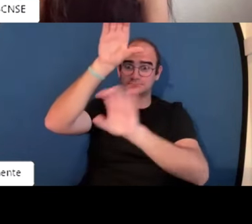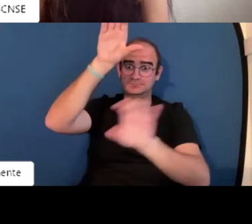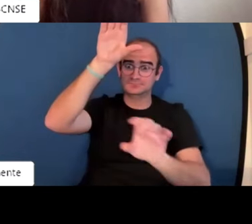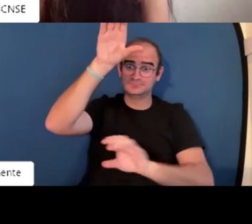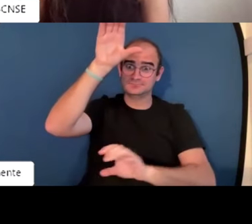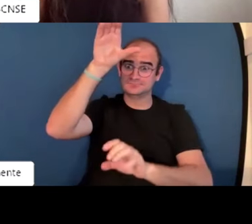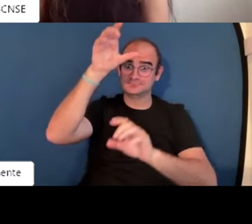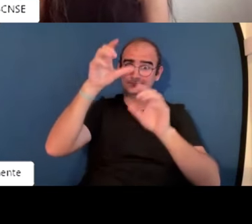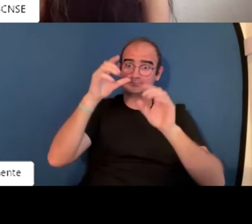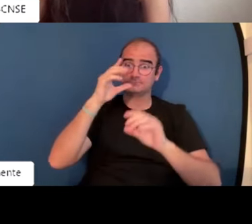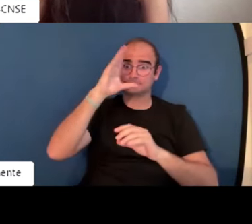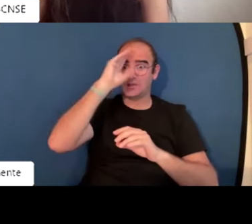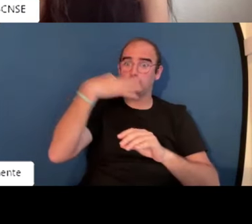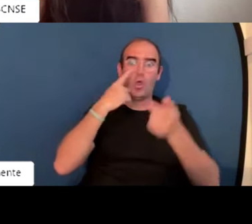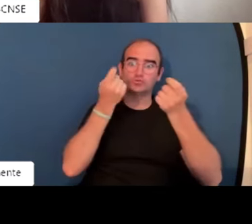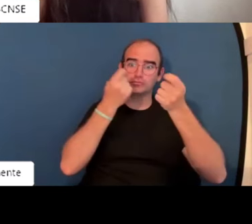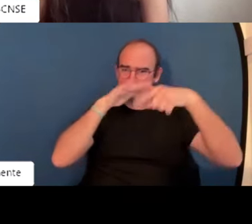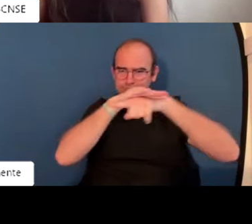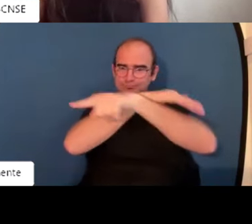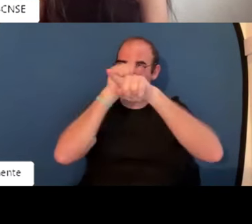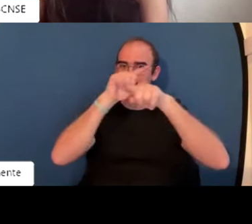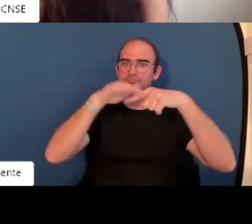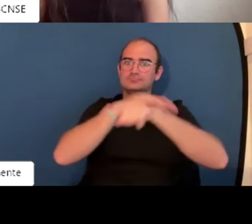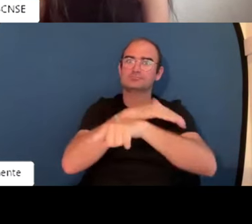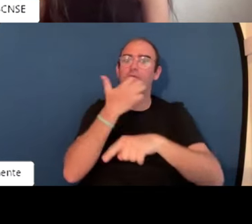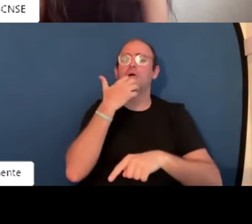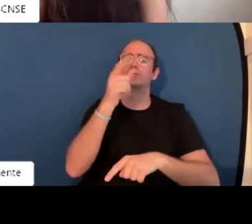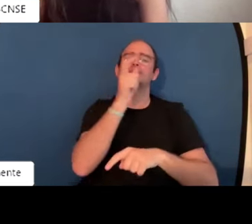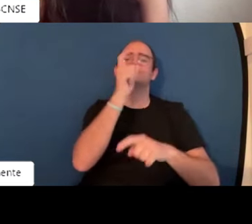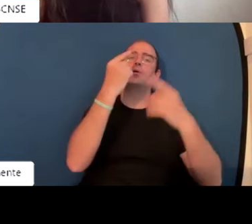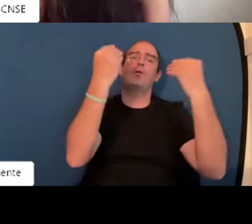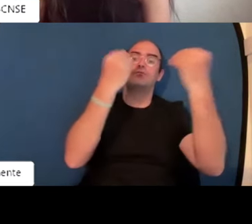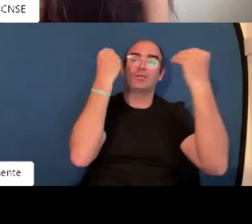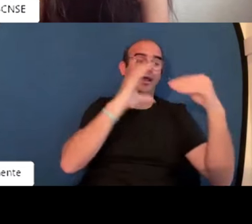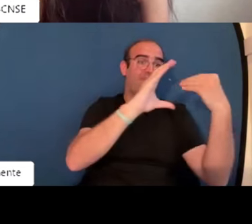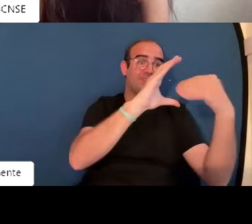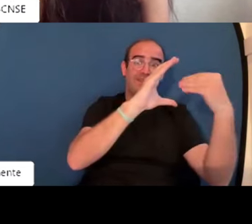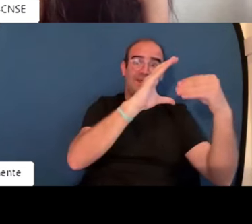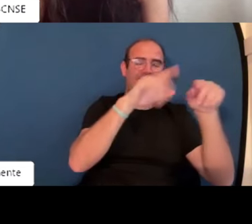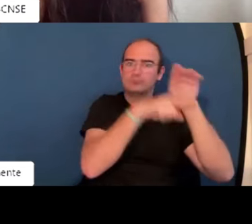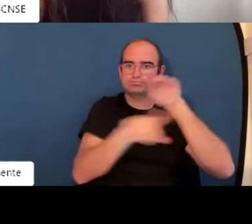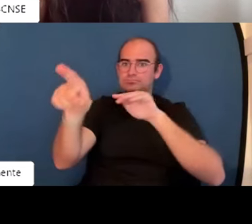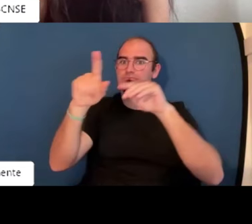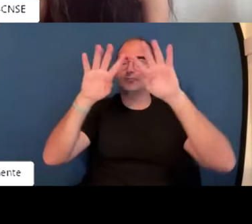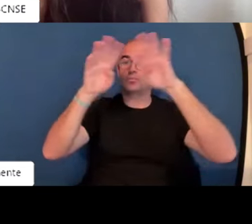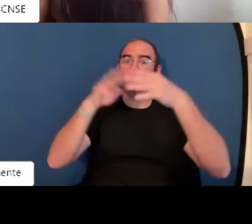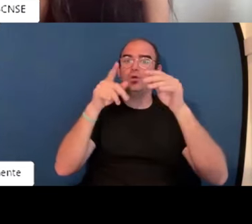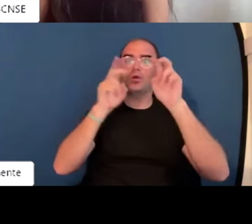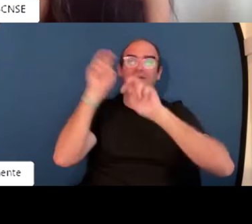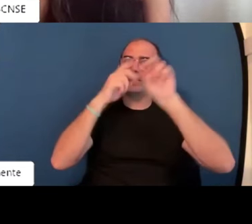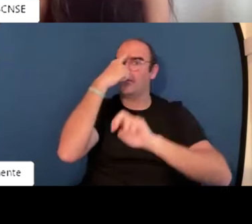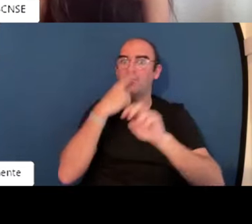que tienes una una formación realizada te buscan en Google y ven que eres una impostora que